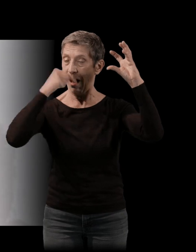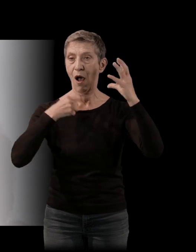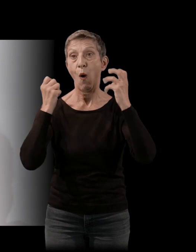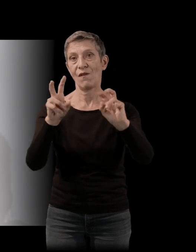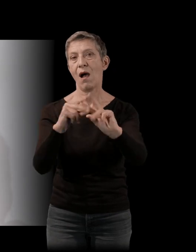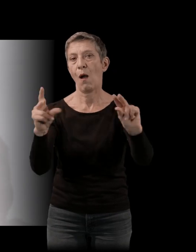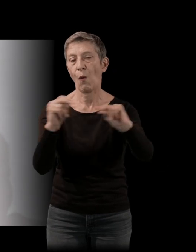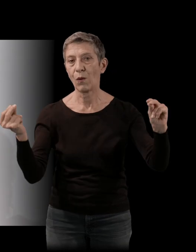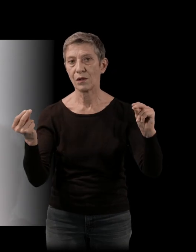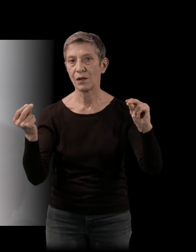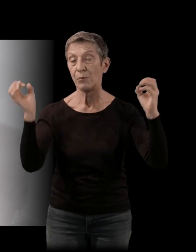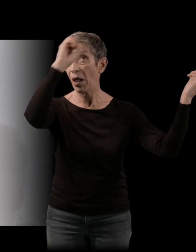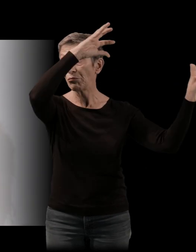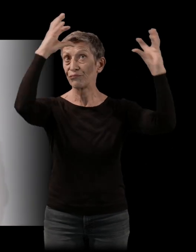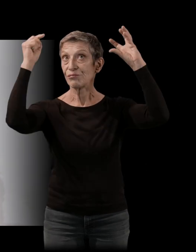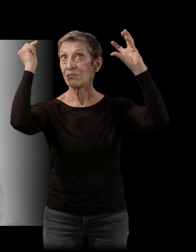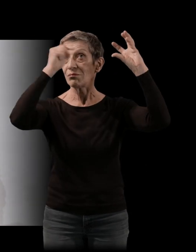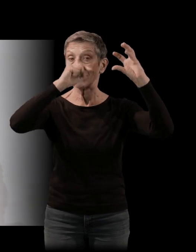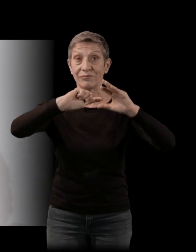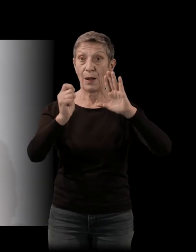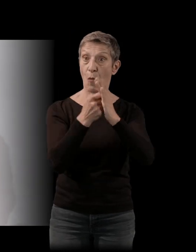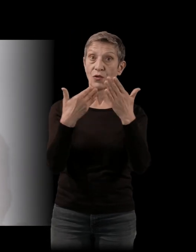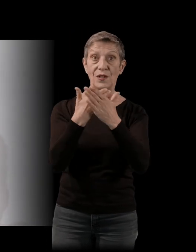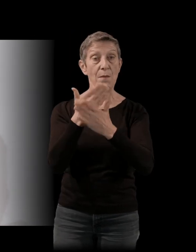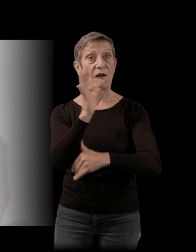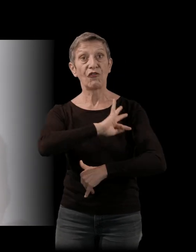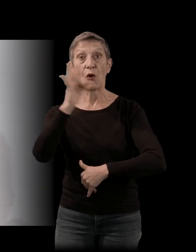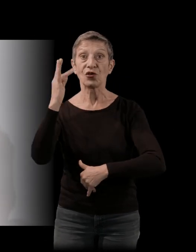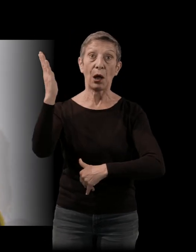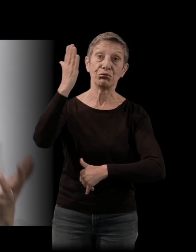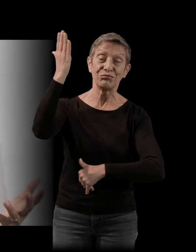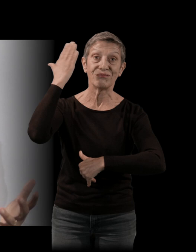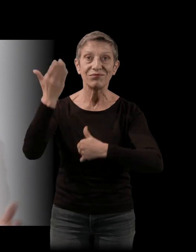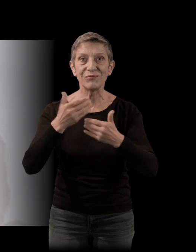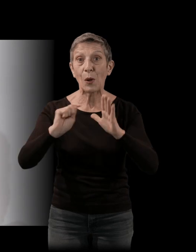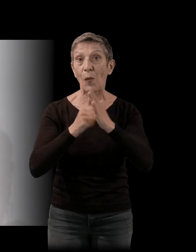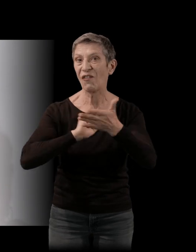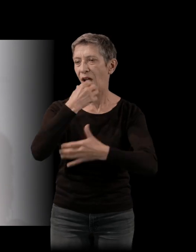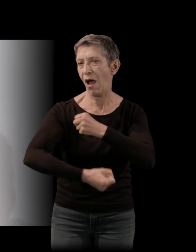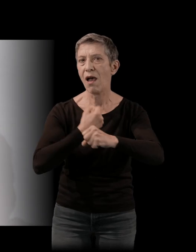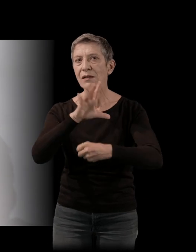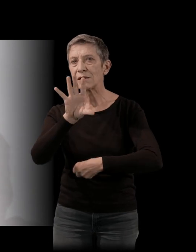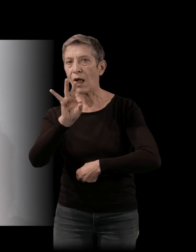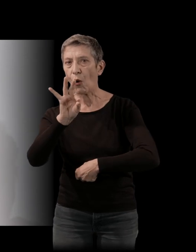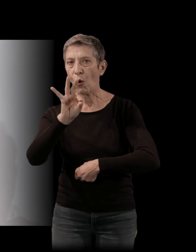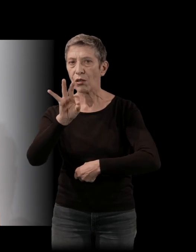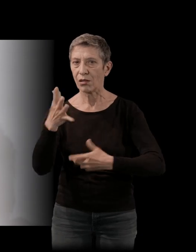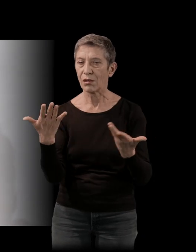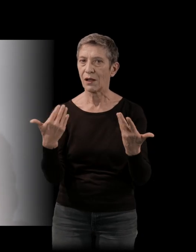'évoque une époque bénie du cinéma français, une époque de la fin des années 50 qui, pour moi, est vraiment matérialisée